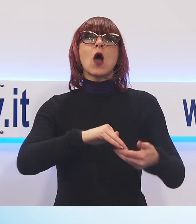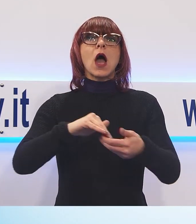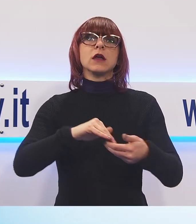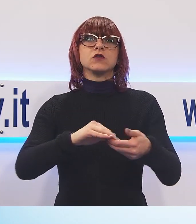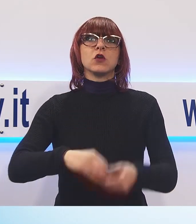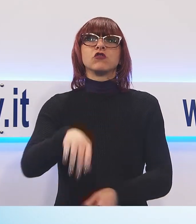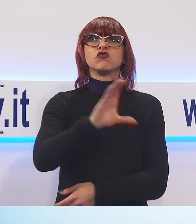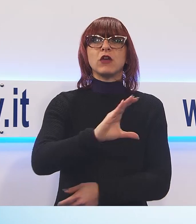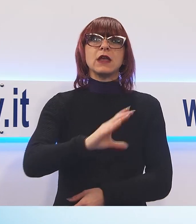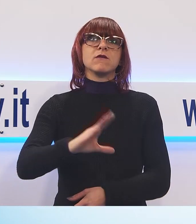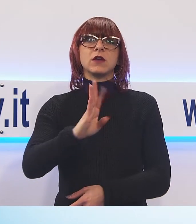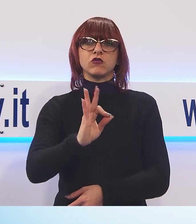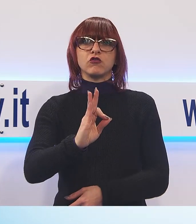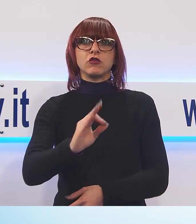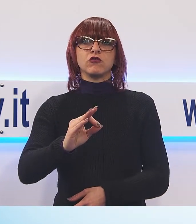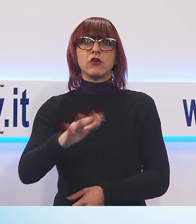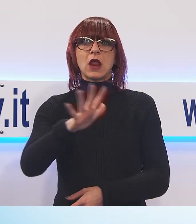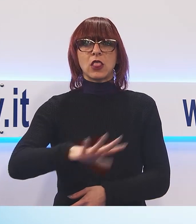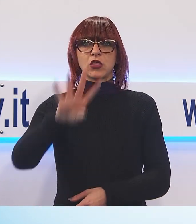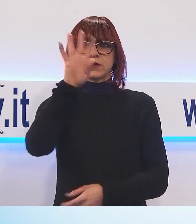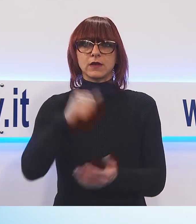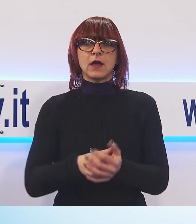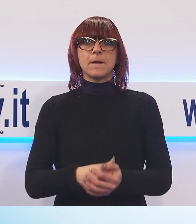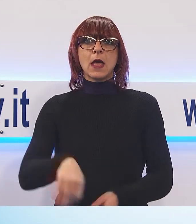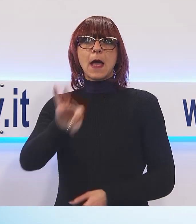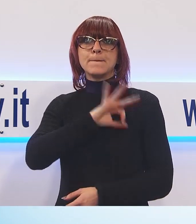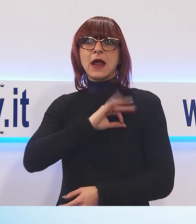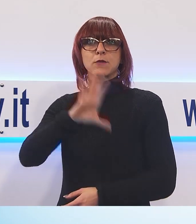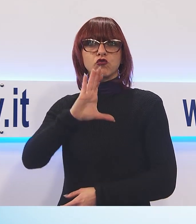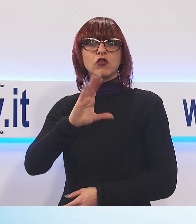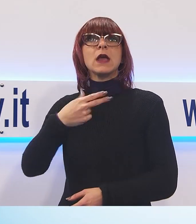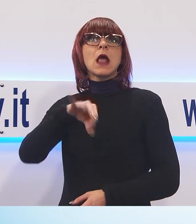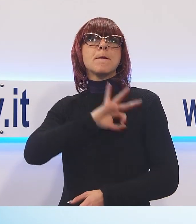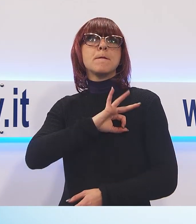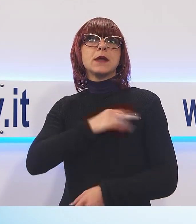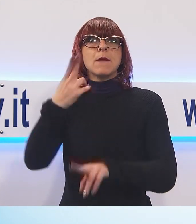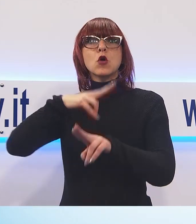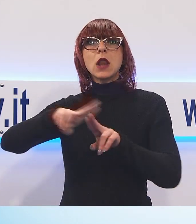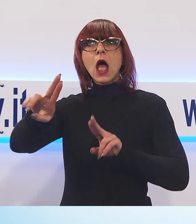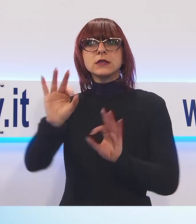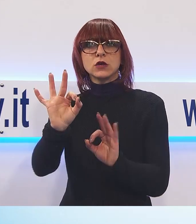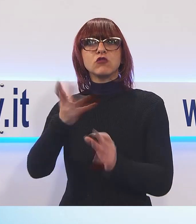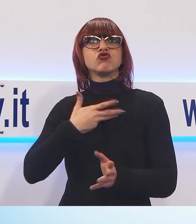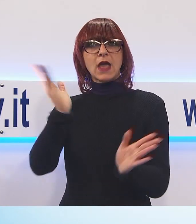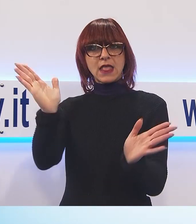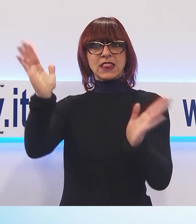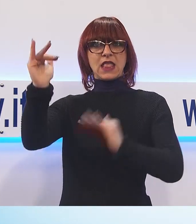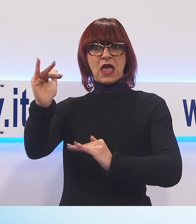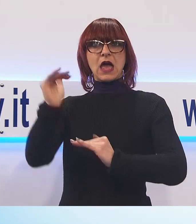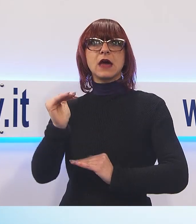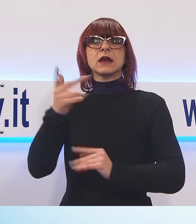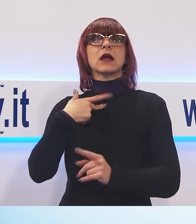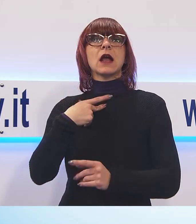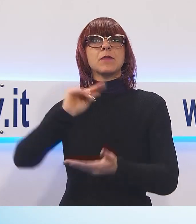Francigena Toscana. Il premio della SCEN Italia è un premio nazionale che comprende una targa, l'iscrizione di